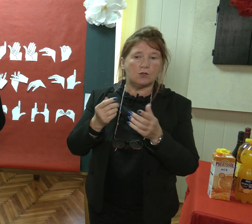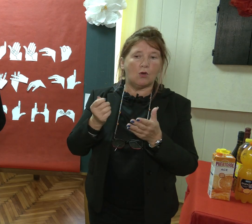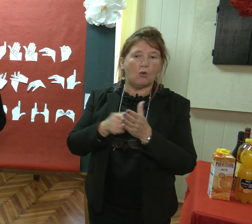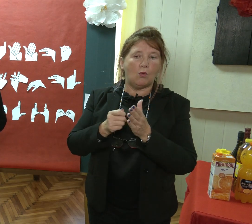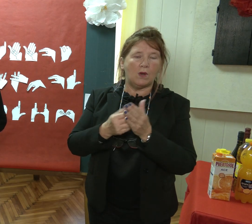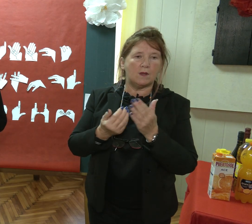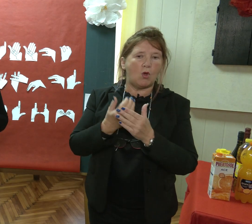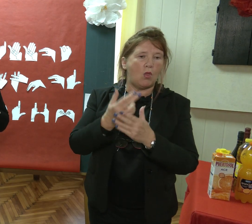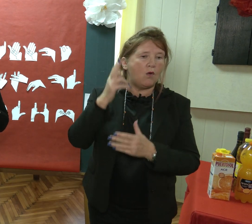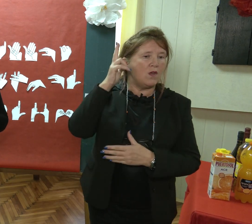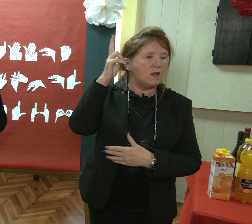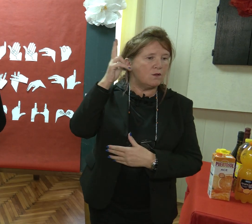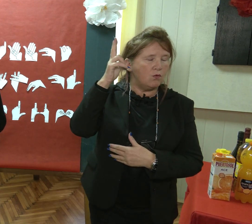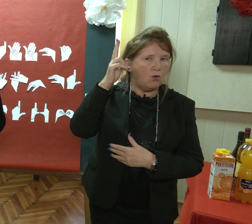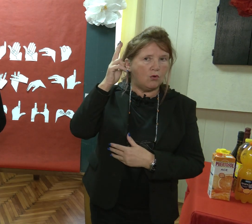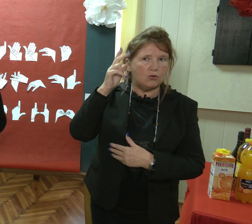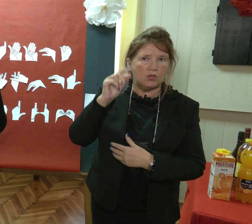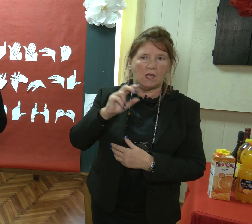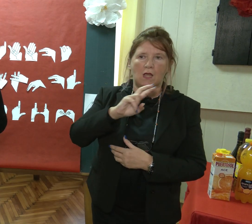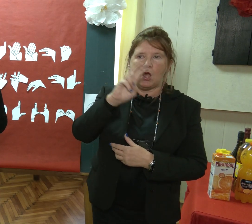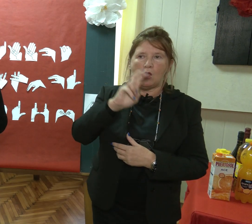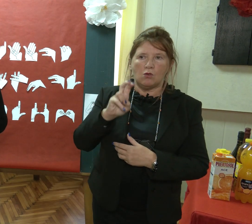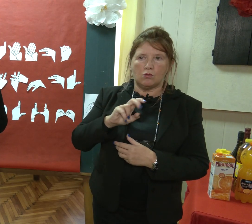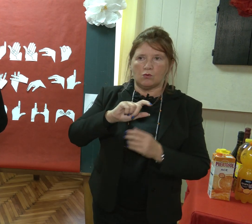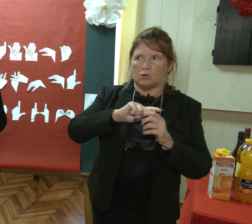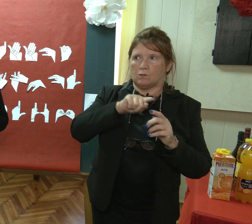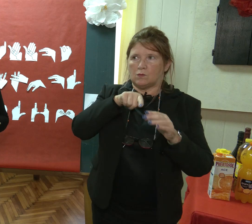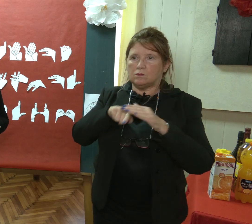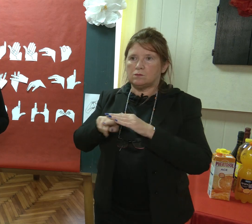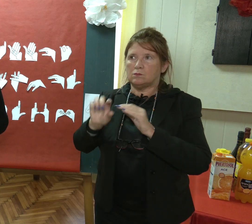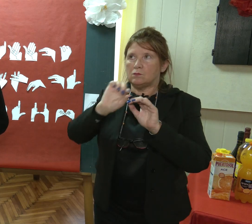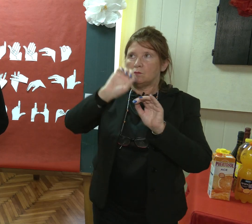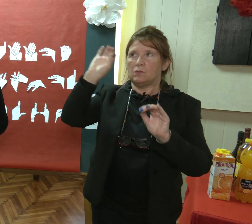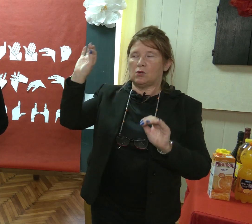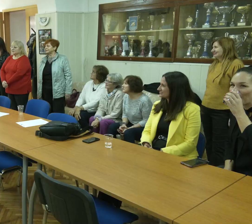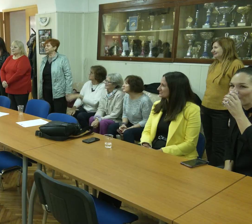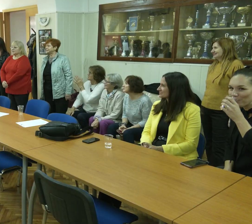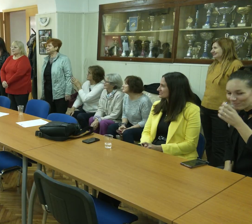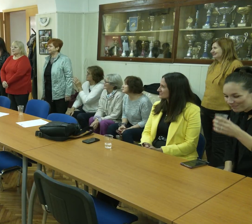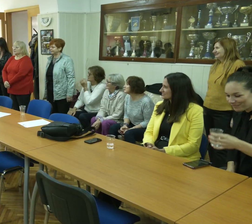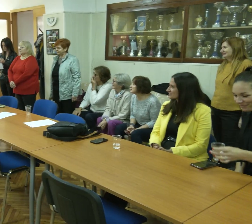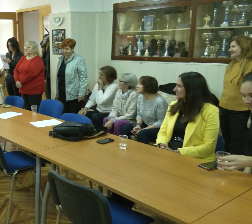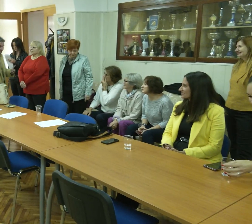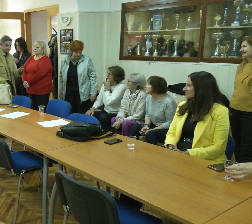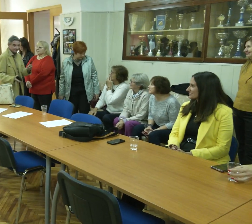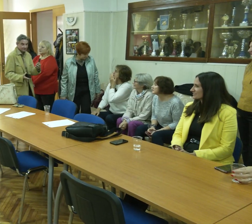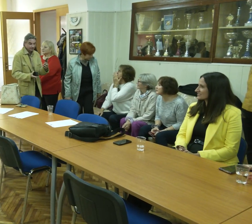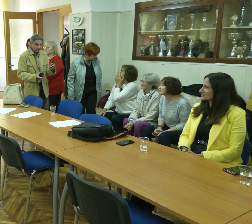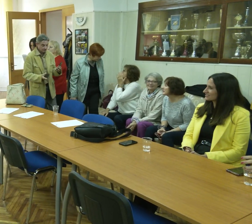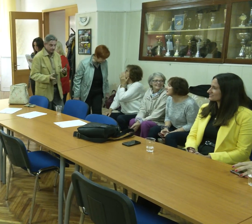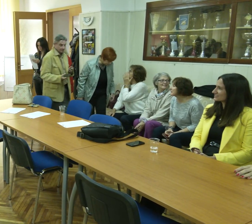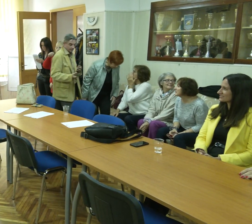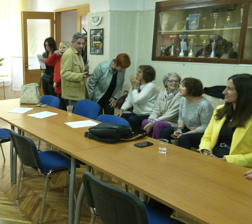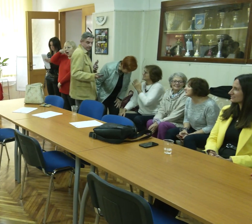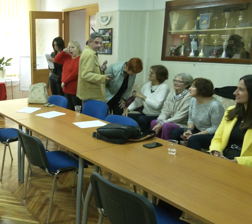zvučnik, provjeli instalaciju ispred stropnih ploča i to bi bilo to. Inače, udruga ima svoje sjedište